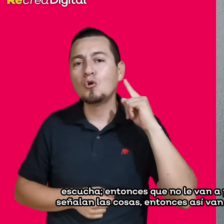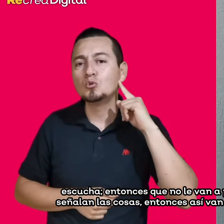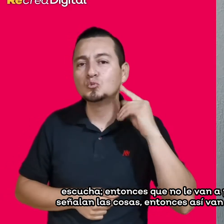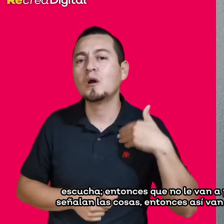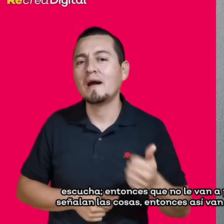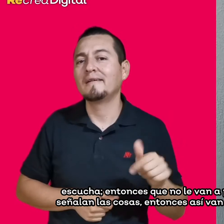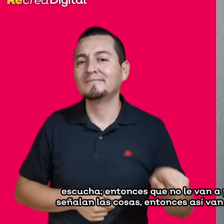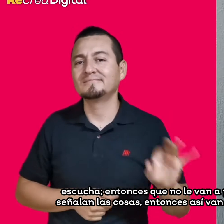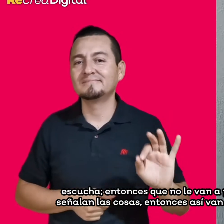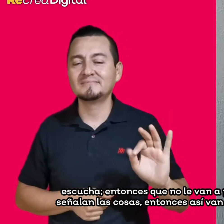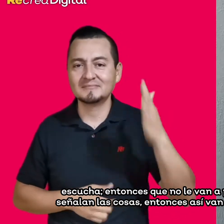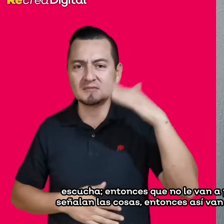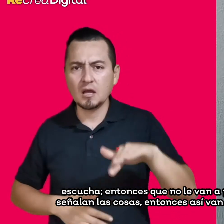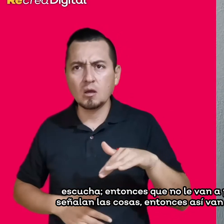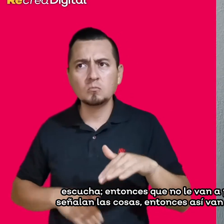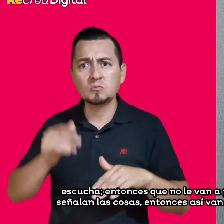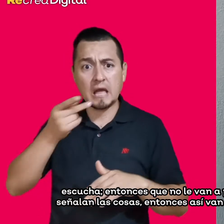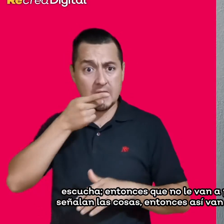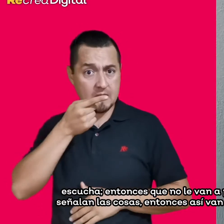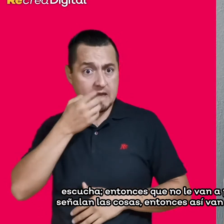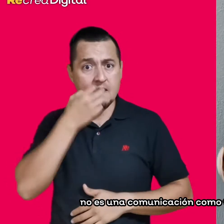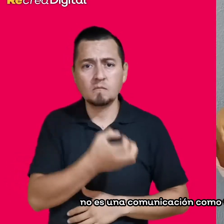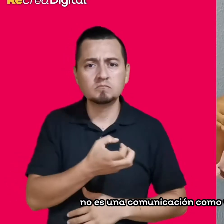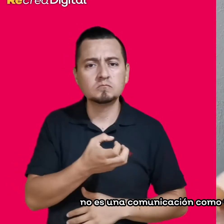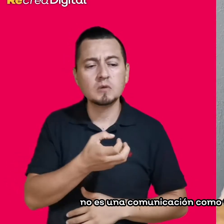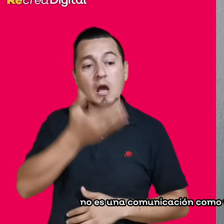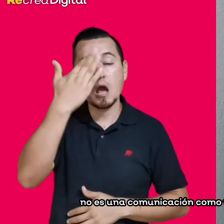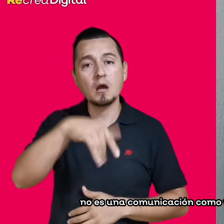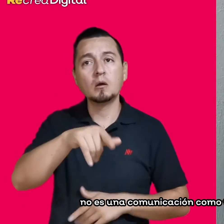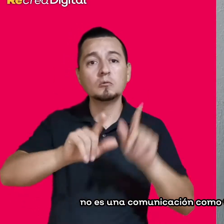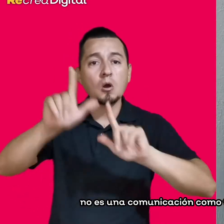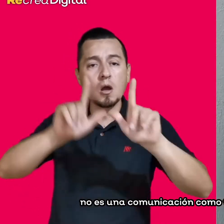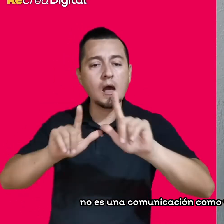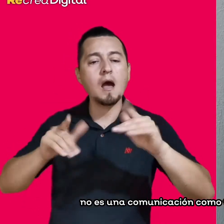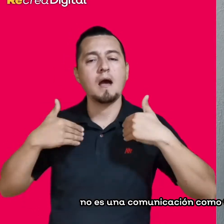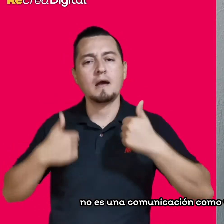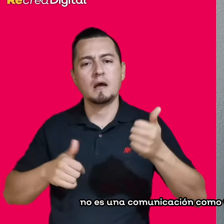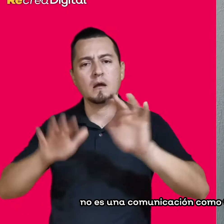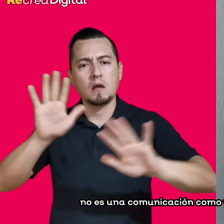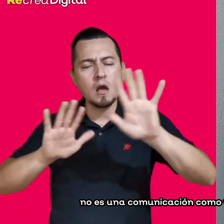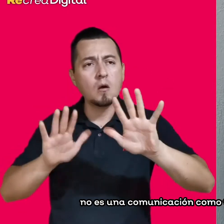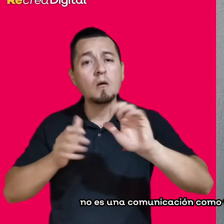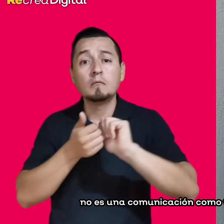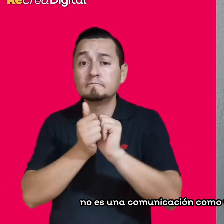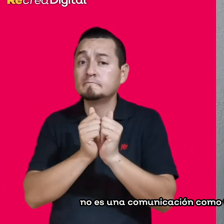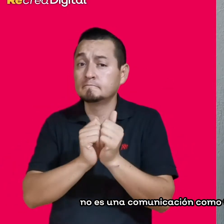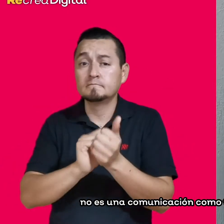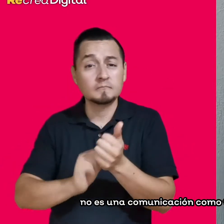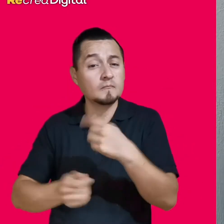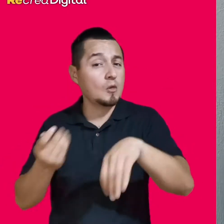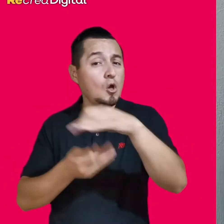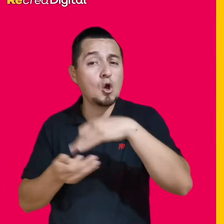entonces así van empezando, yo sé que a lo mejor no es una comunicación como tal, pero ya es un comienzo.